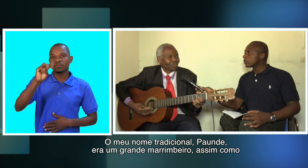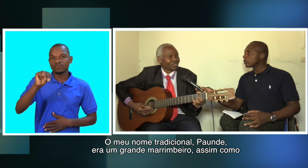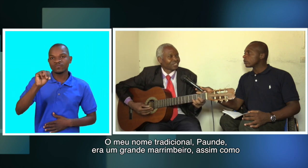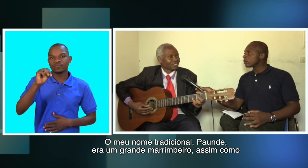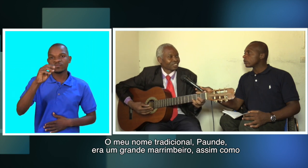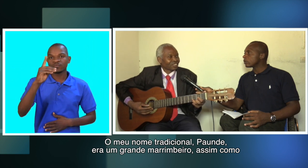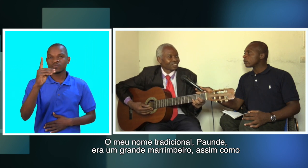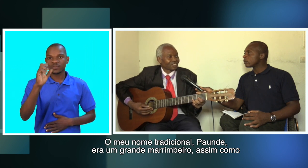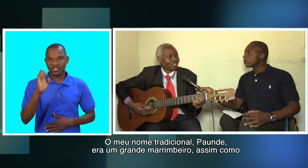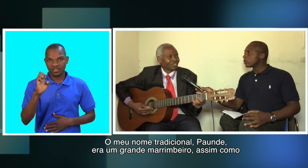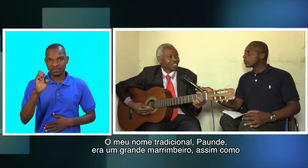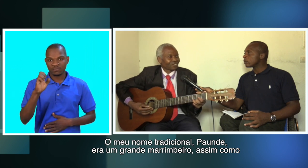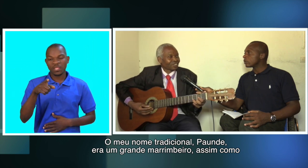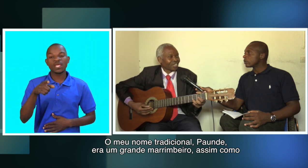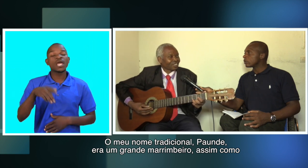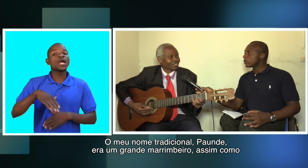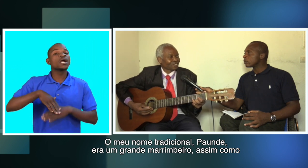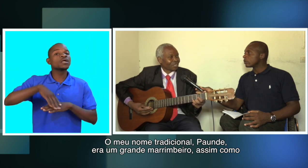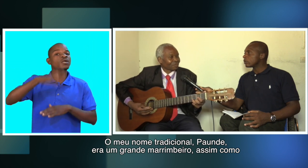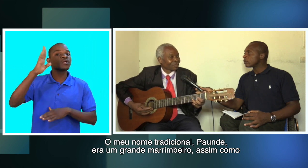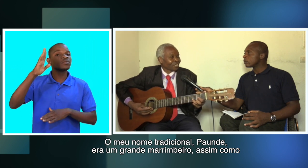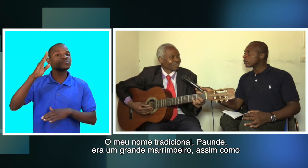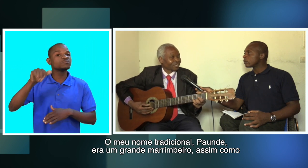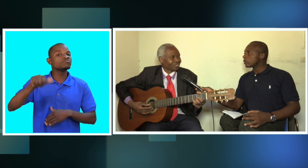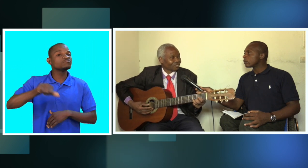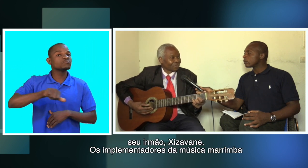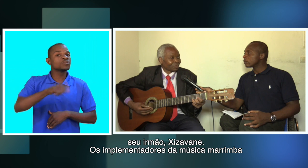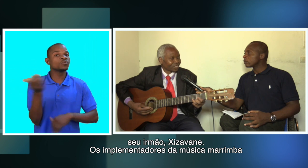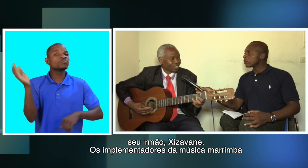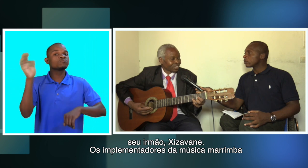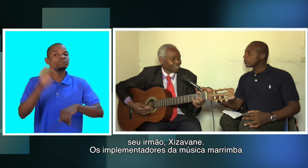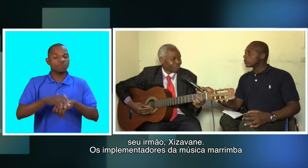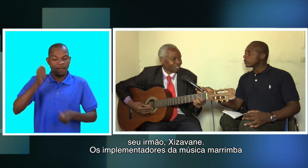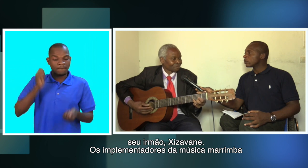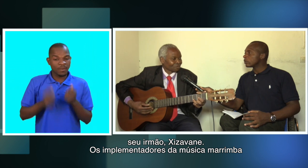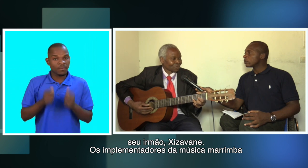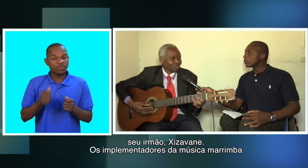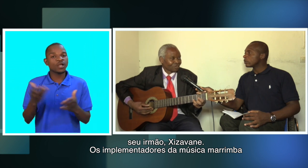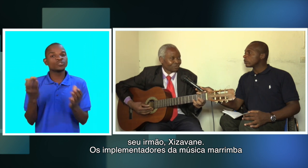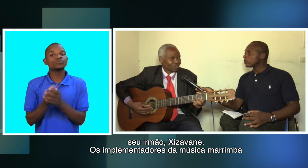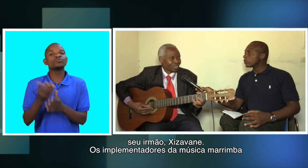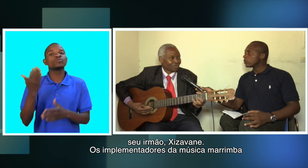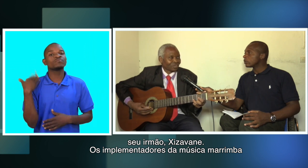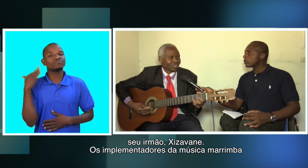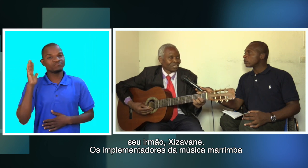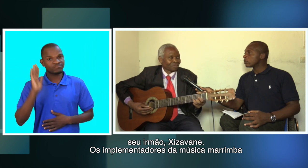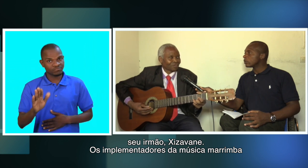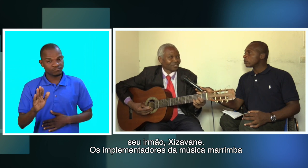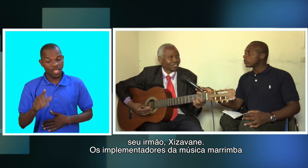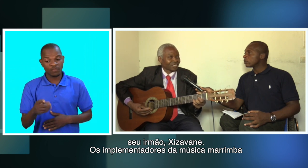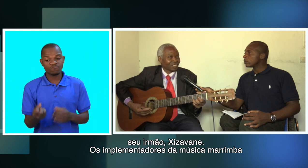Paundi então era um grande marimbeiro assim como o irmão dele Chezaban fundadores da música